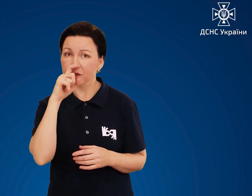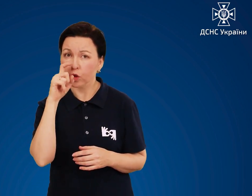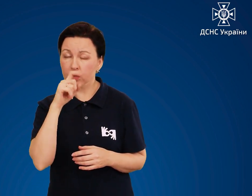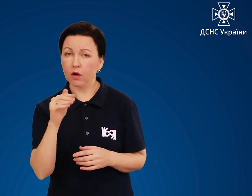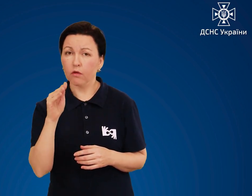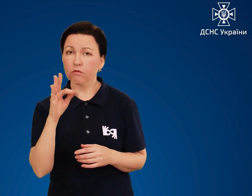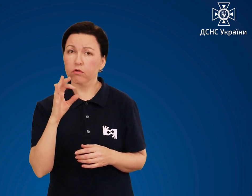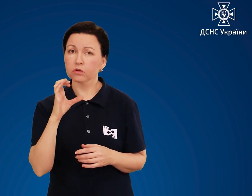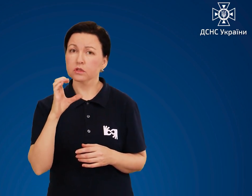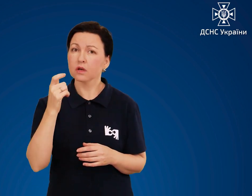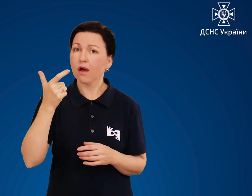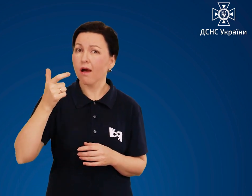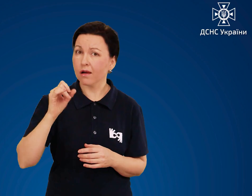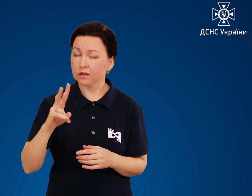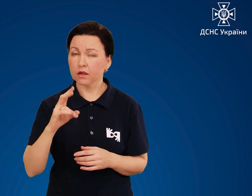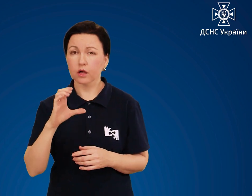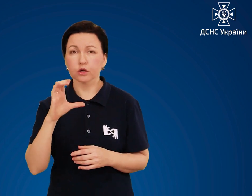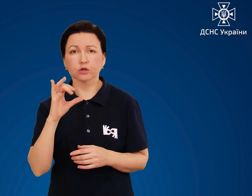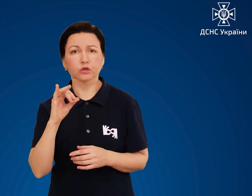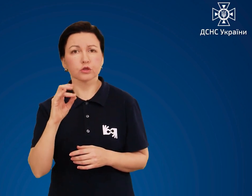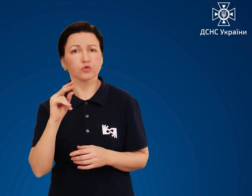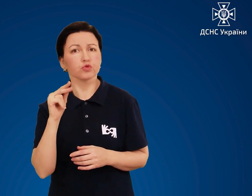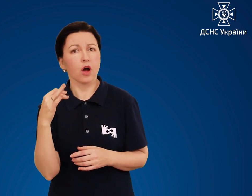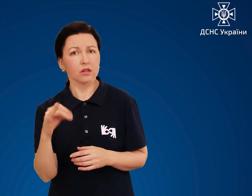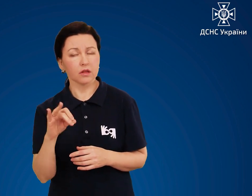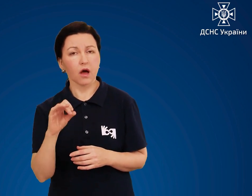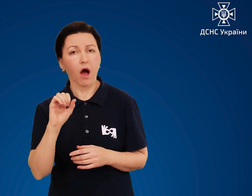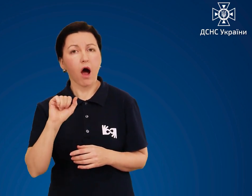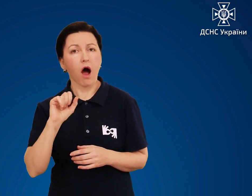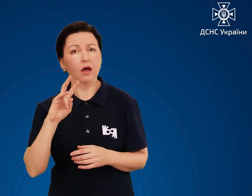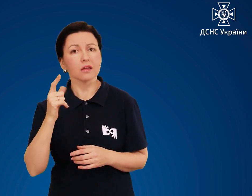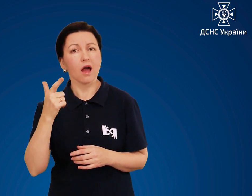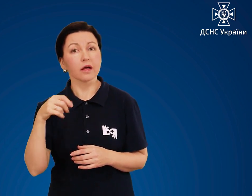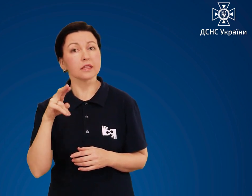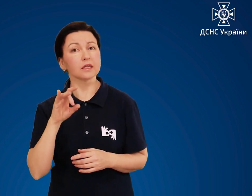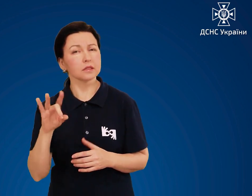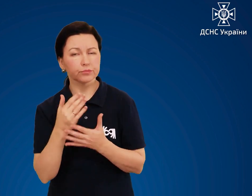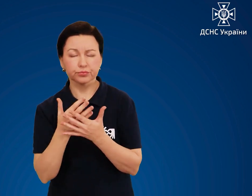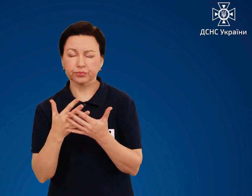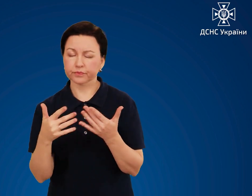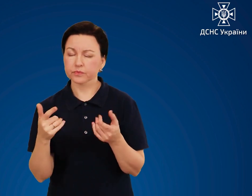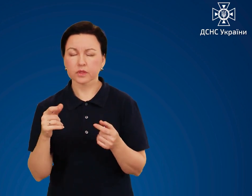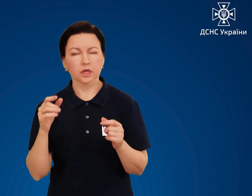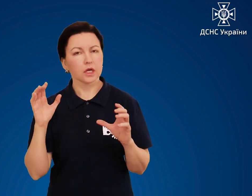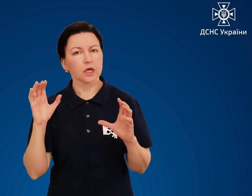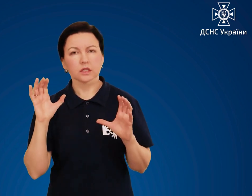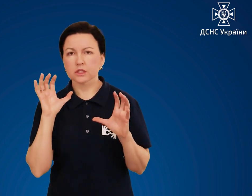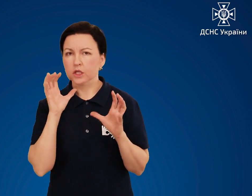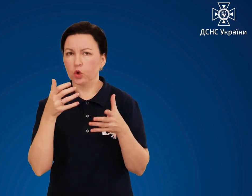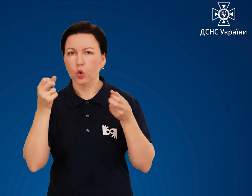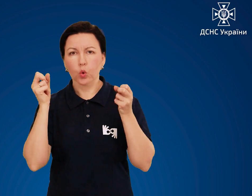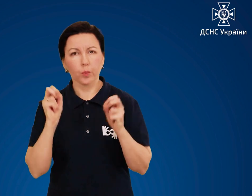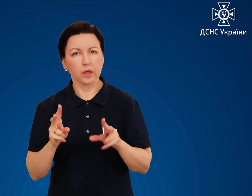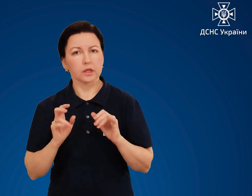фозген, сірчаний ангідрид тощо. Це являє серйозну небезпеку для населення,